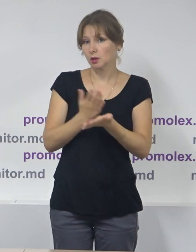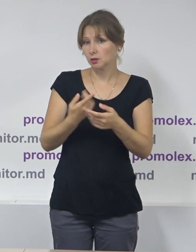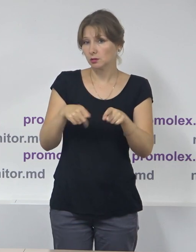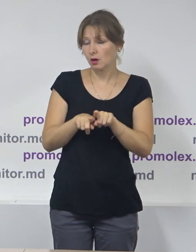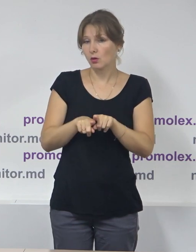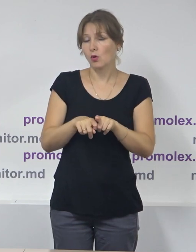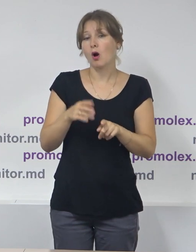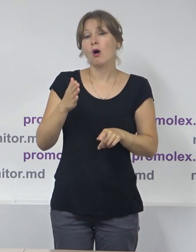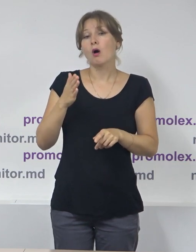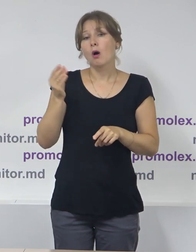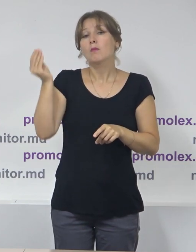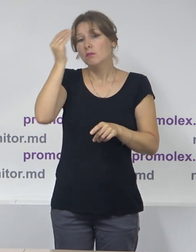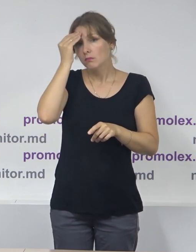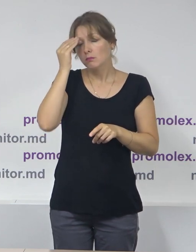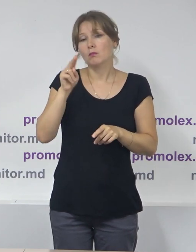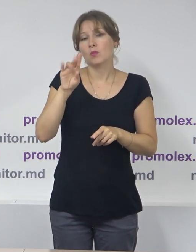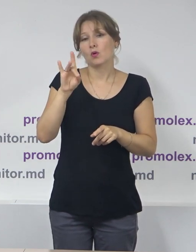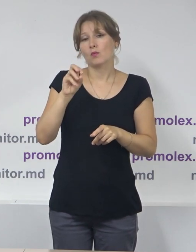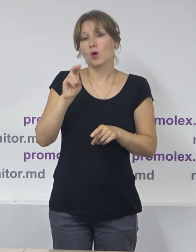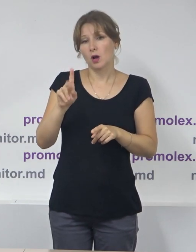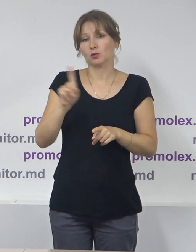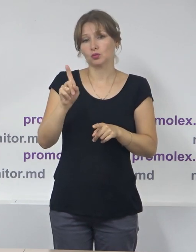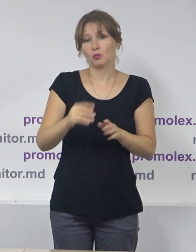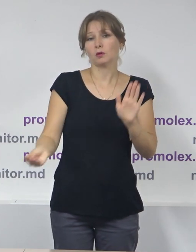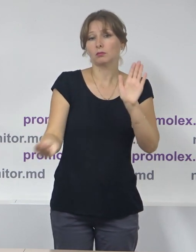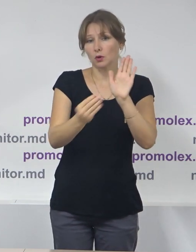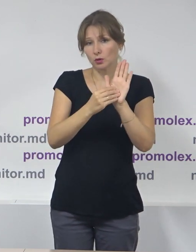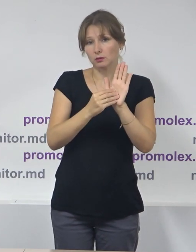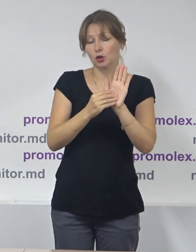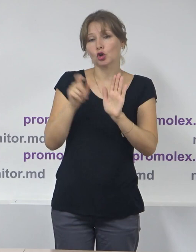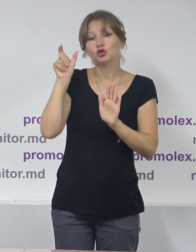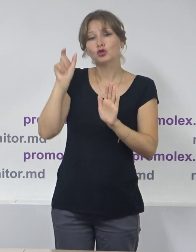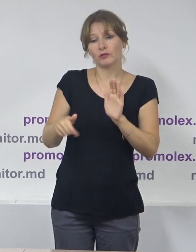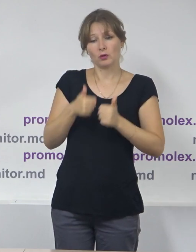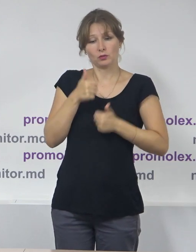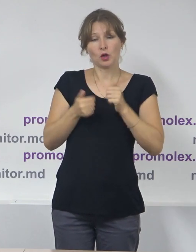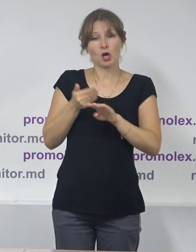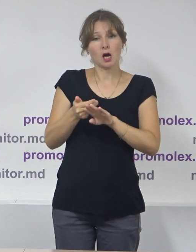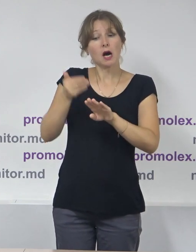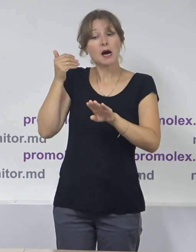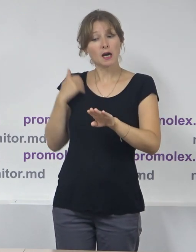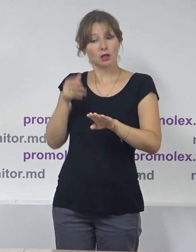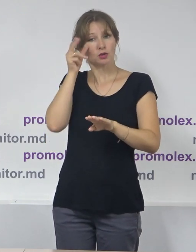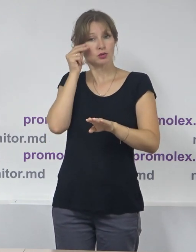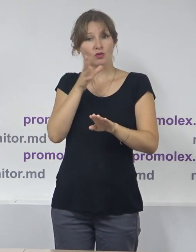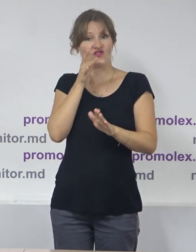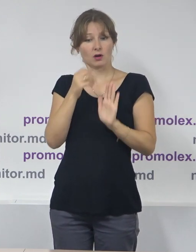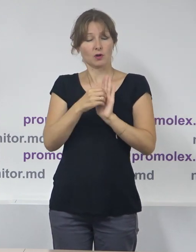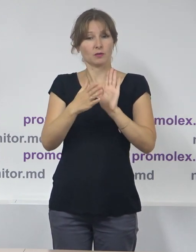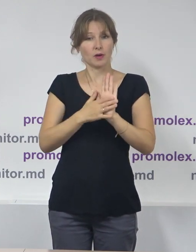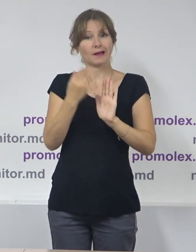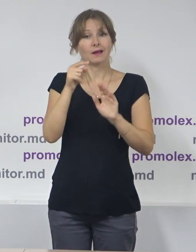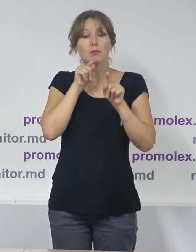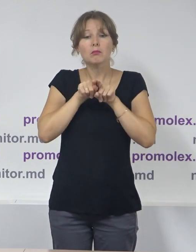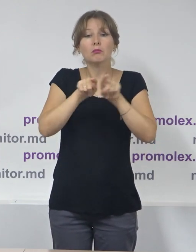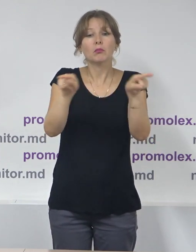În opinia promolex, desemnarea de facto a candidaților înainte de termenul legal stabilit, precum și promovarea politică